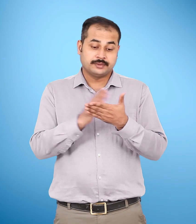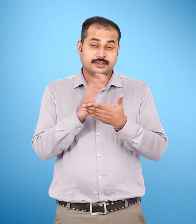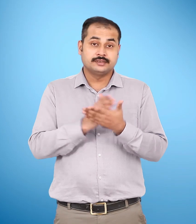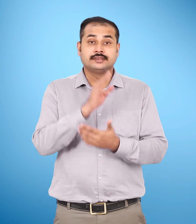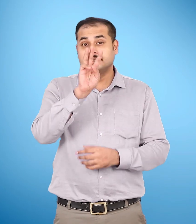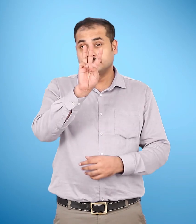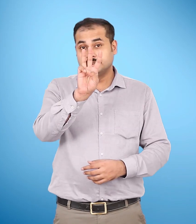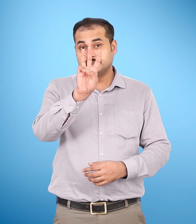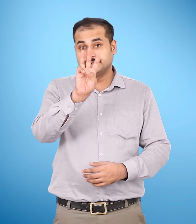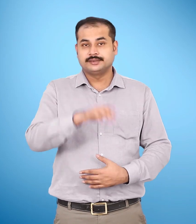तीन